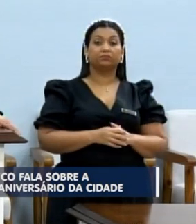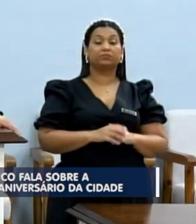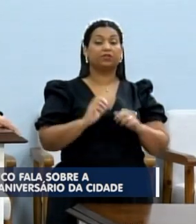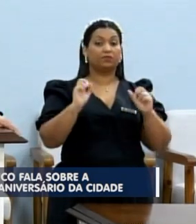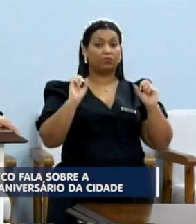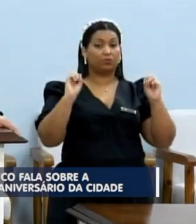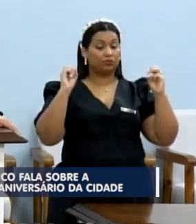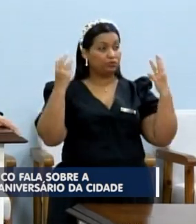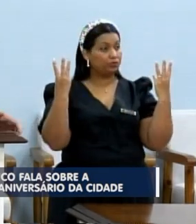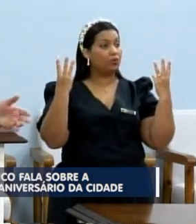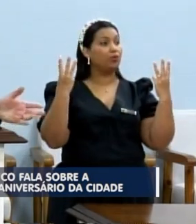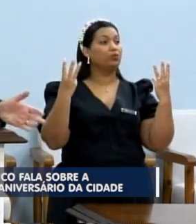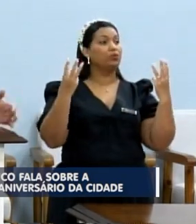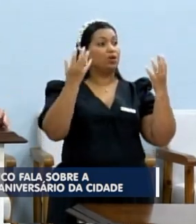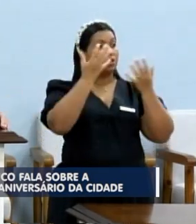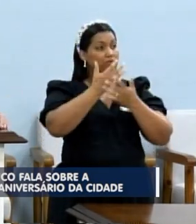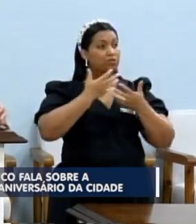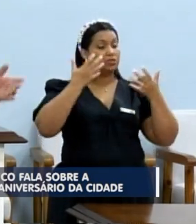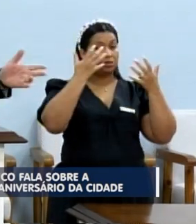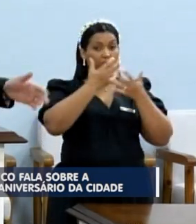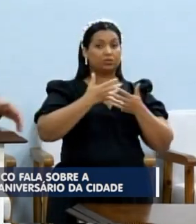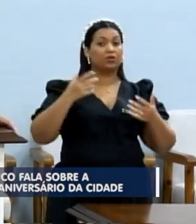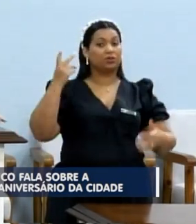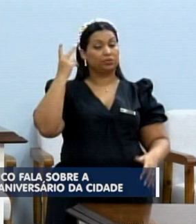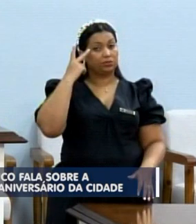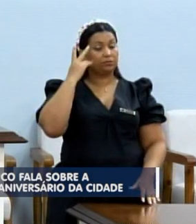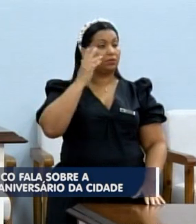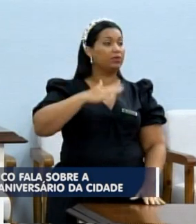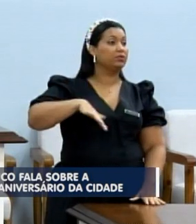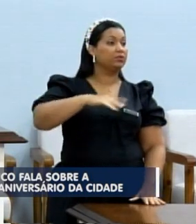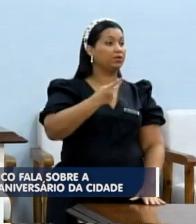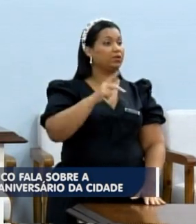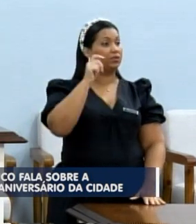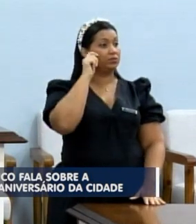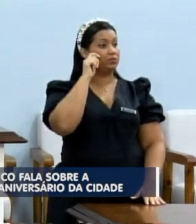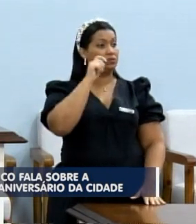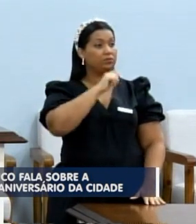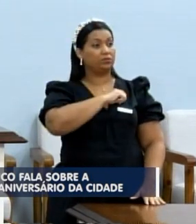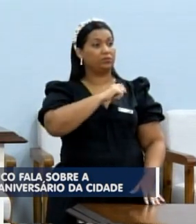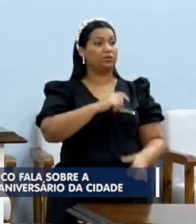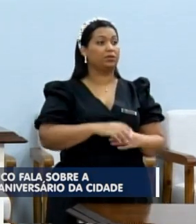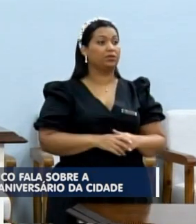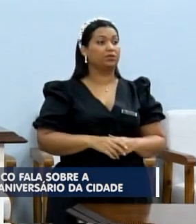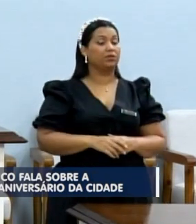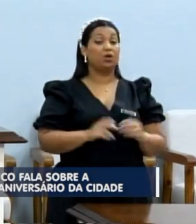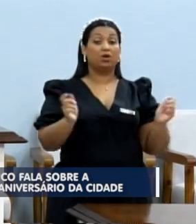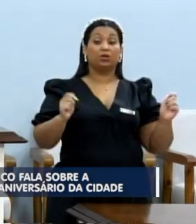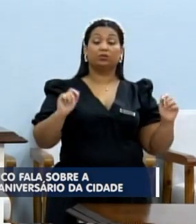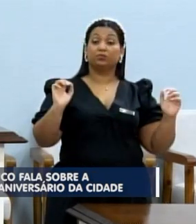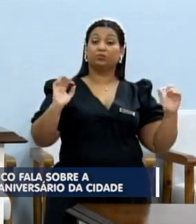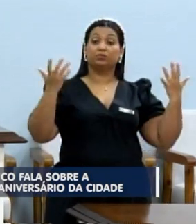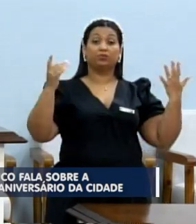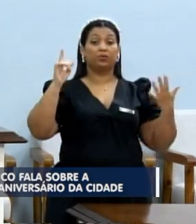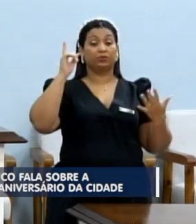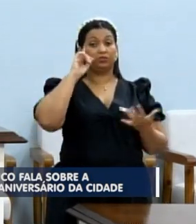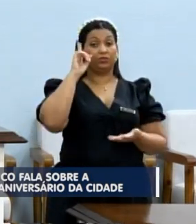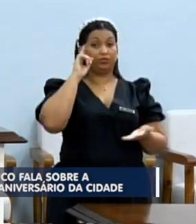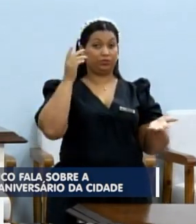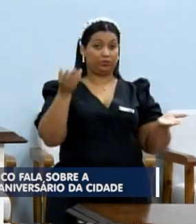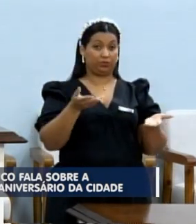shows de cantores de São Paulo e da nossa cidade, São José do Rio Preto, aonde podemos comemorar esse dia.